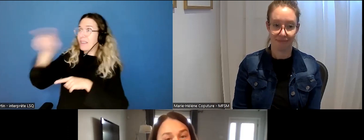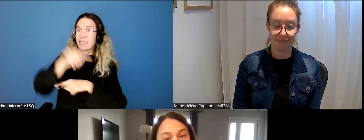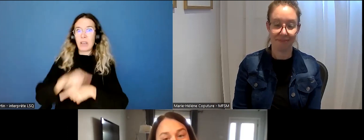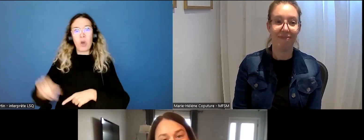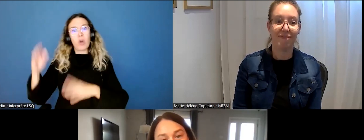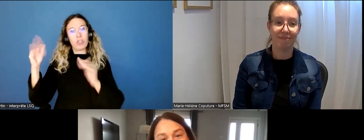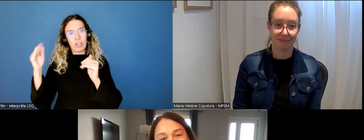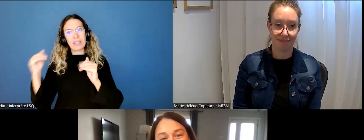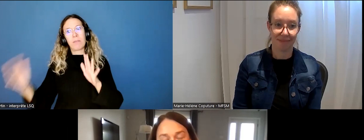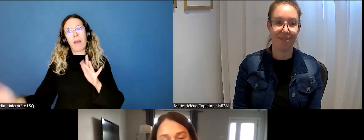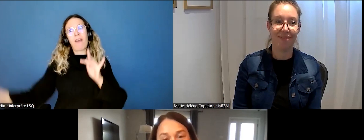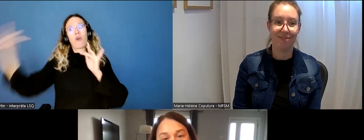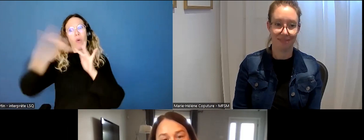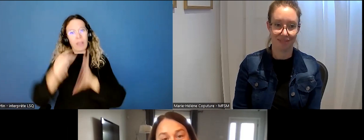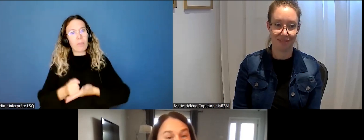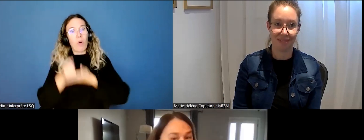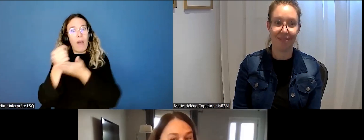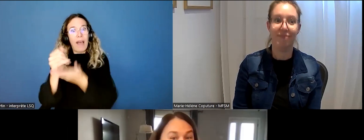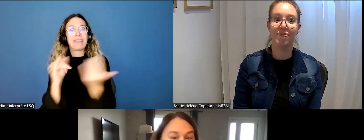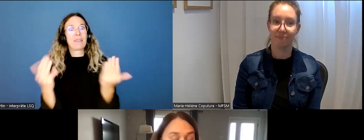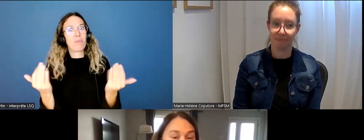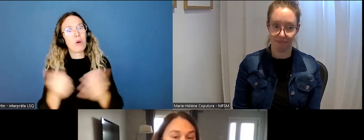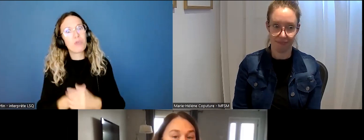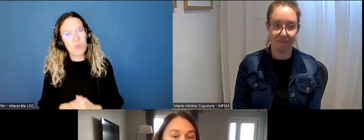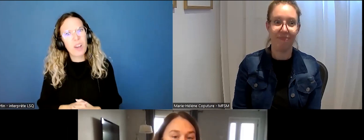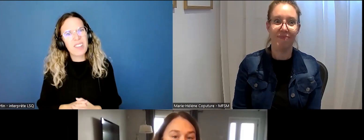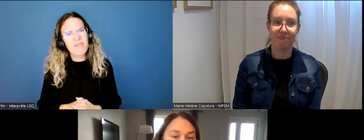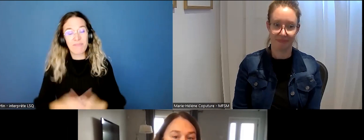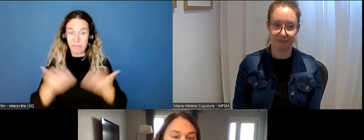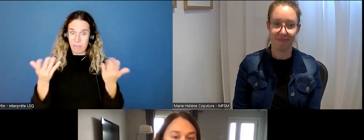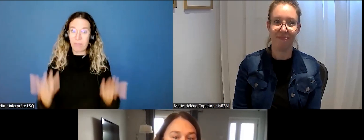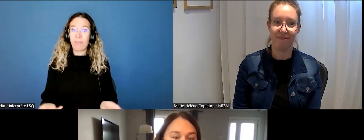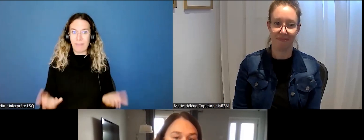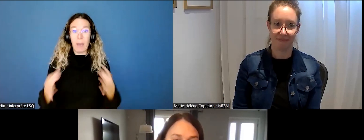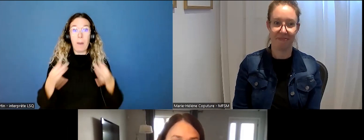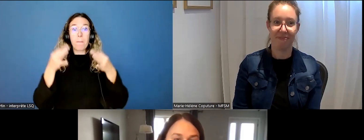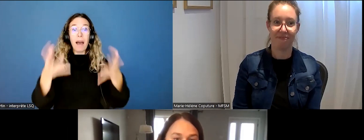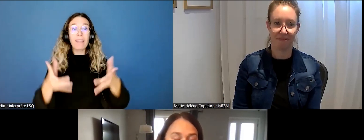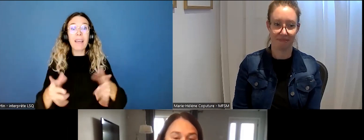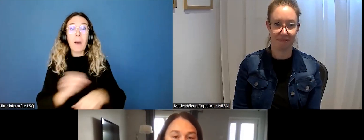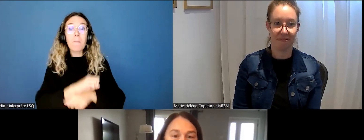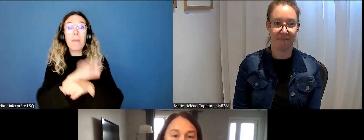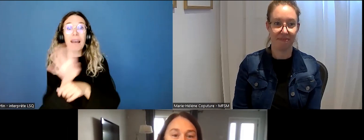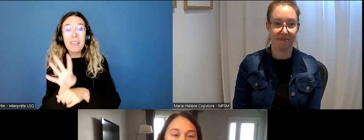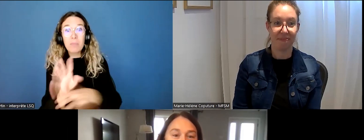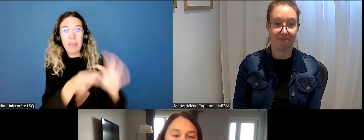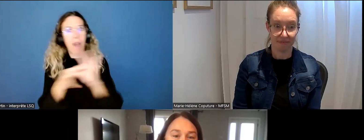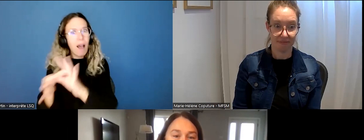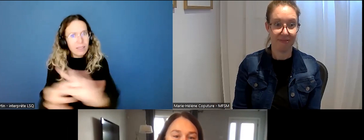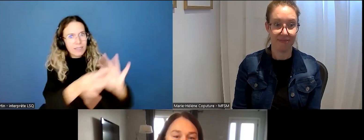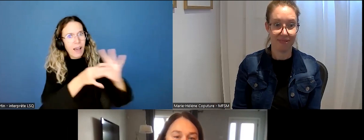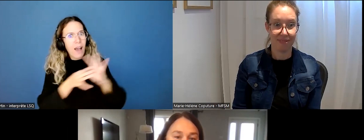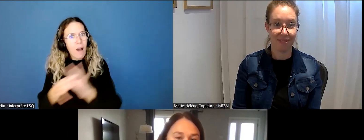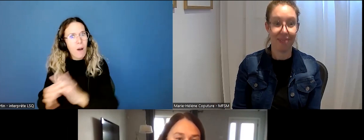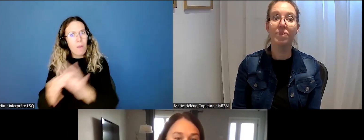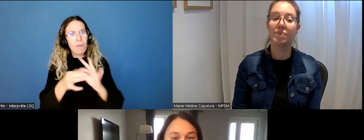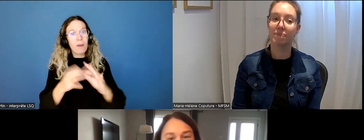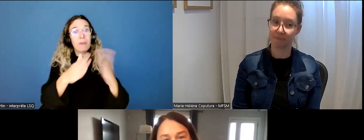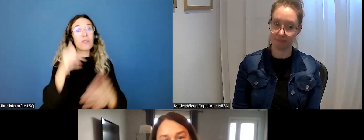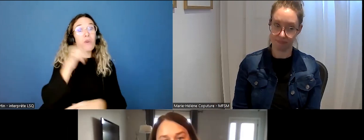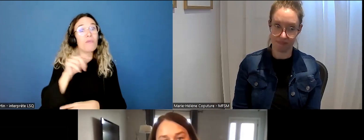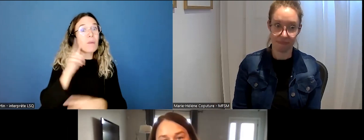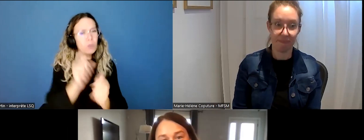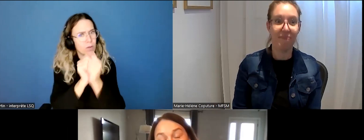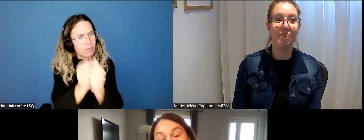rendre à nous pour demander de l'aide. C'est pour ça, entre autres, que pendant la pandémie, on a travaillé ensemble à la Maison des femmes